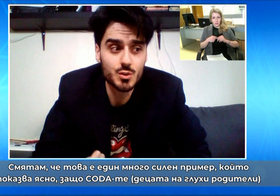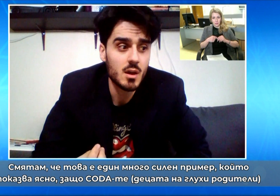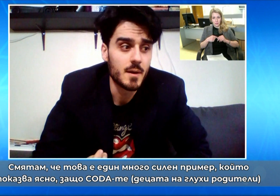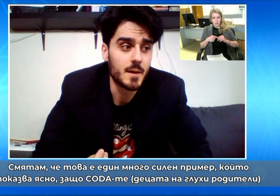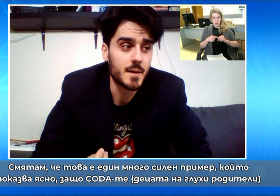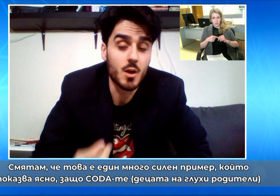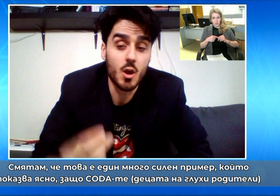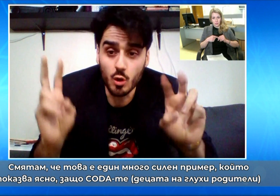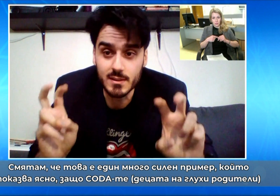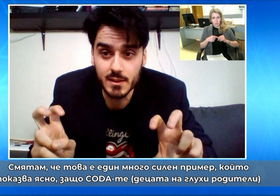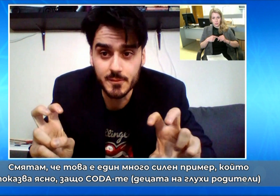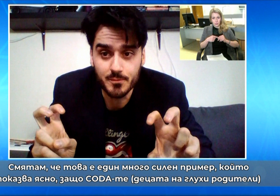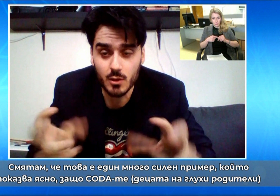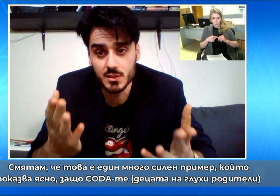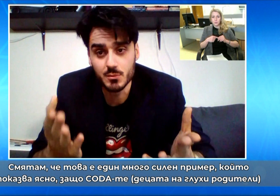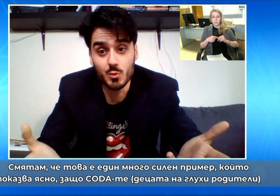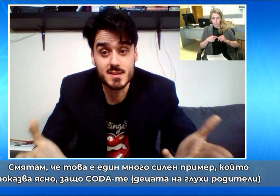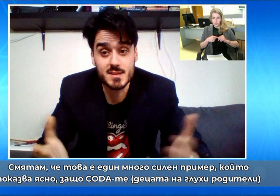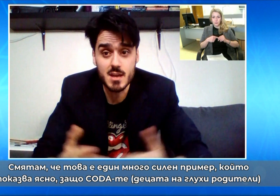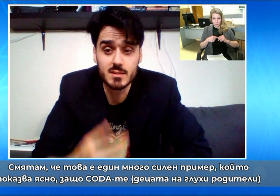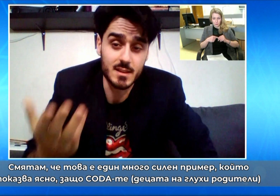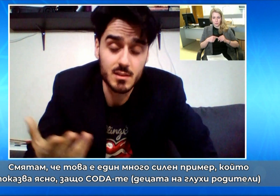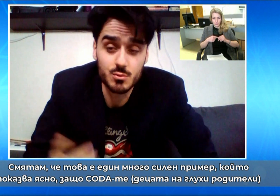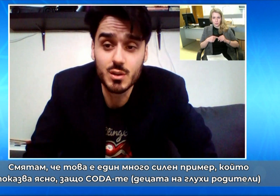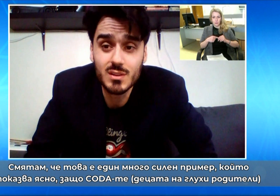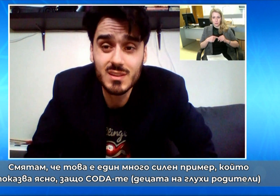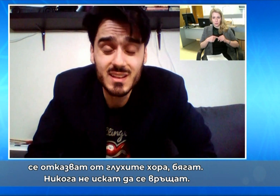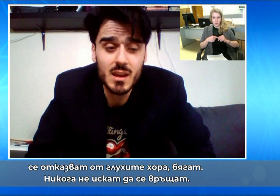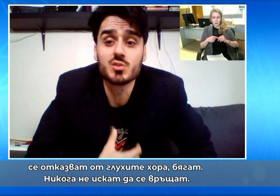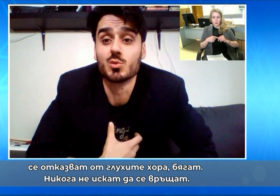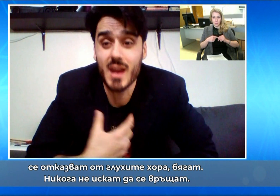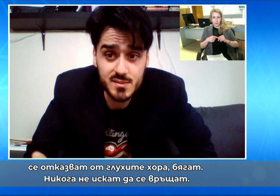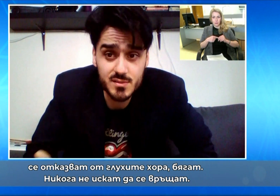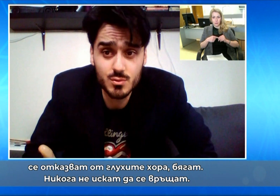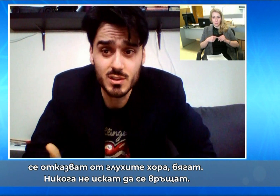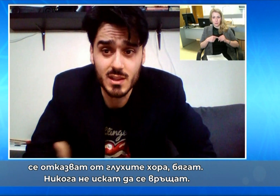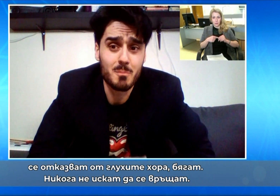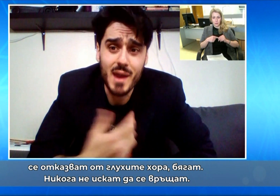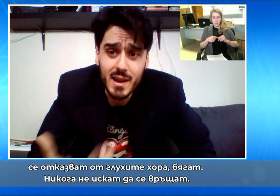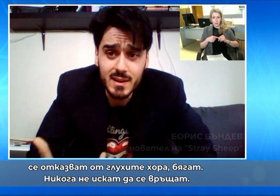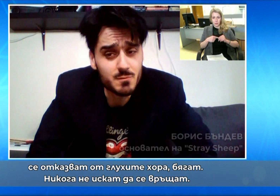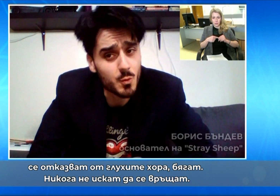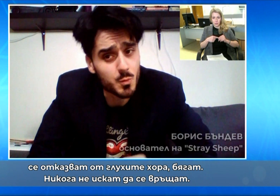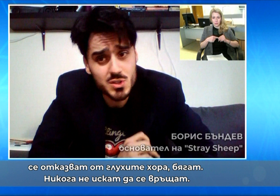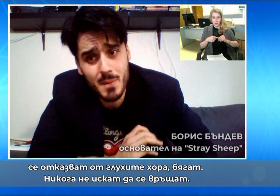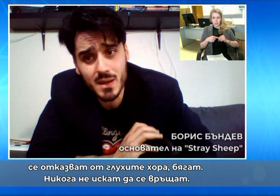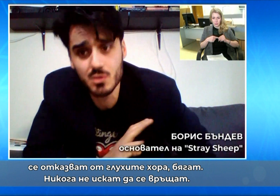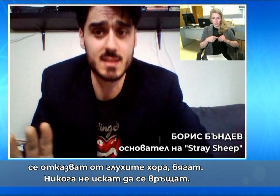кодите, като ти много добре знаеш, децата на глухи родители, се отказват от глухите хора, бягат и въобще пак никога не искат да се